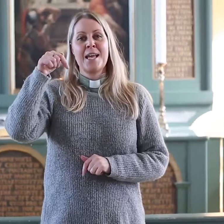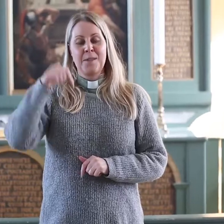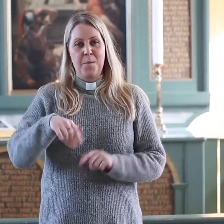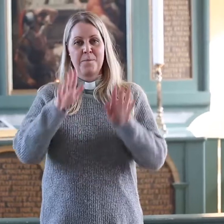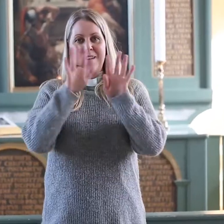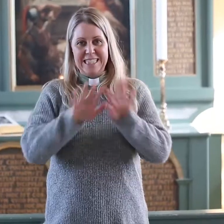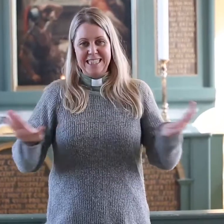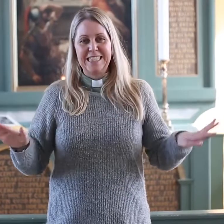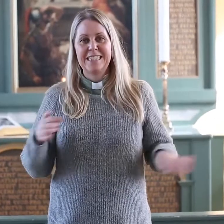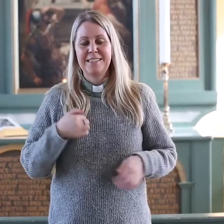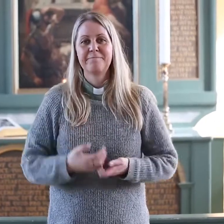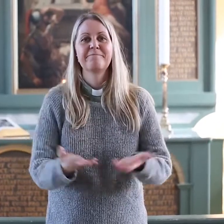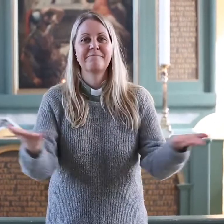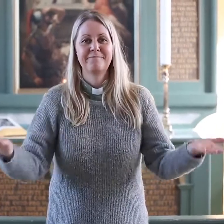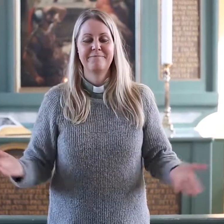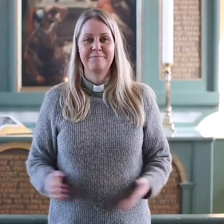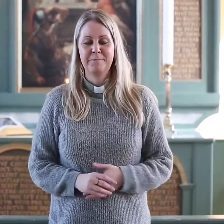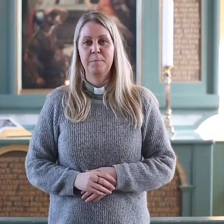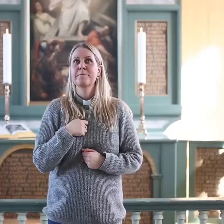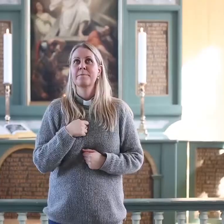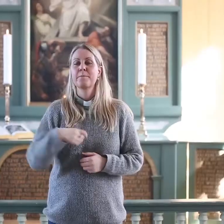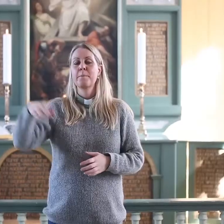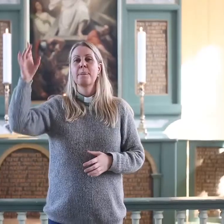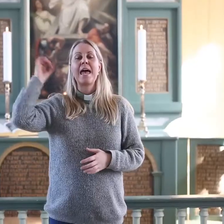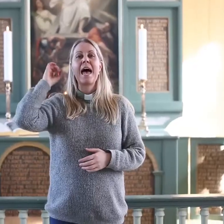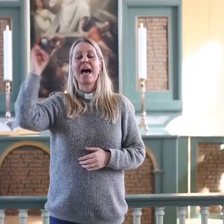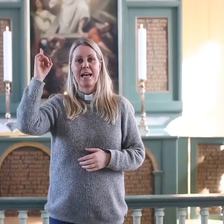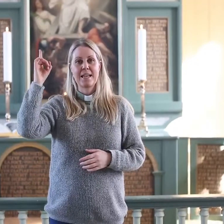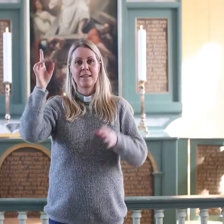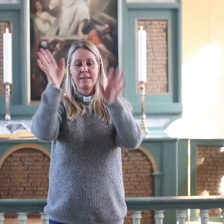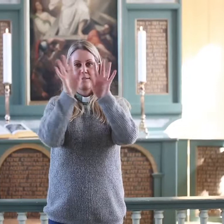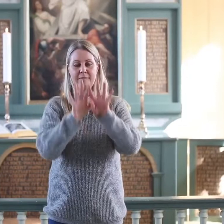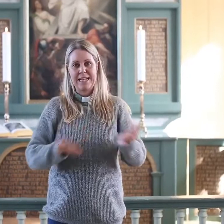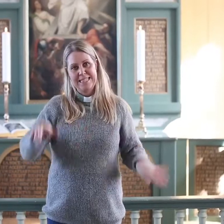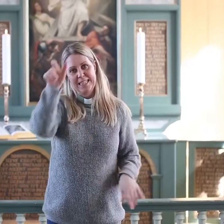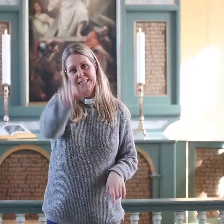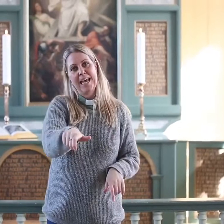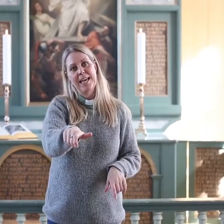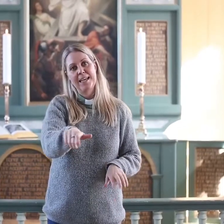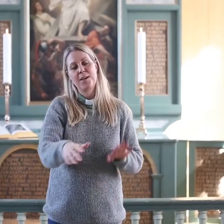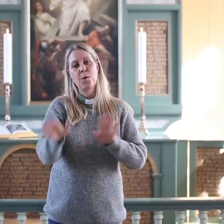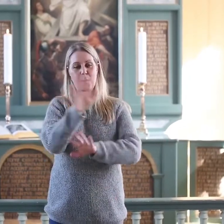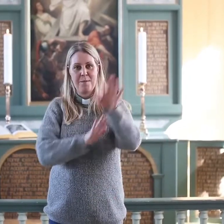Nå skal jeg avslutte med velsignelsen. Herren velsigner deg og bevarer deg.